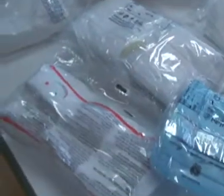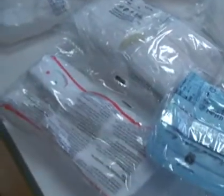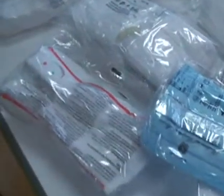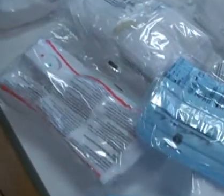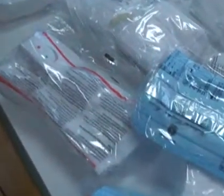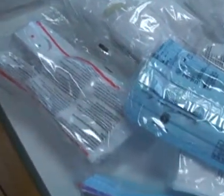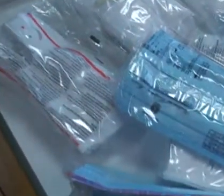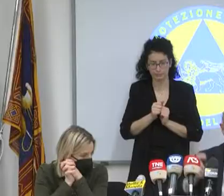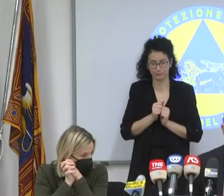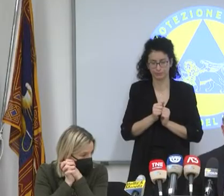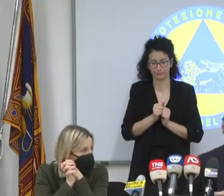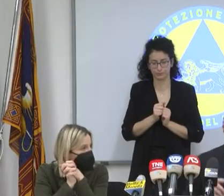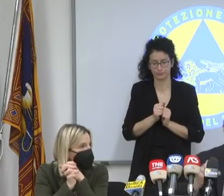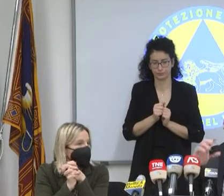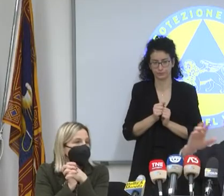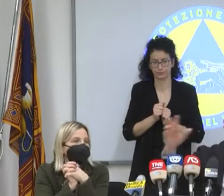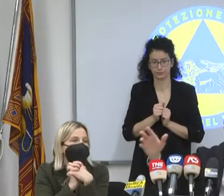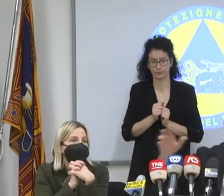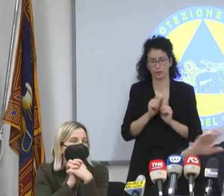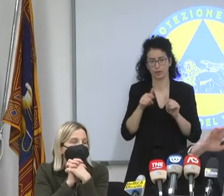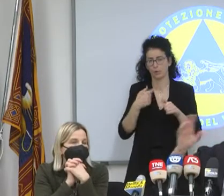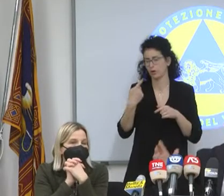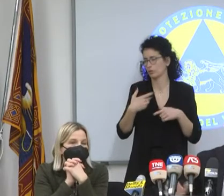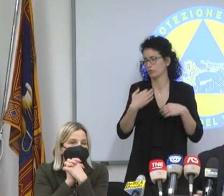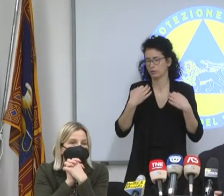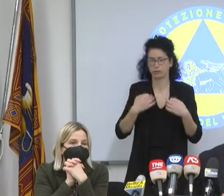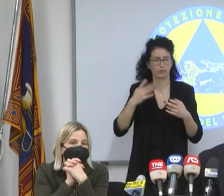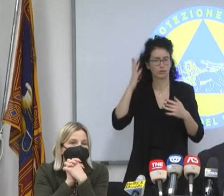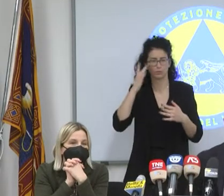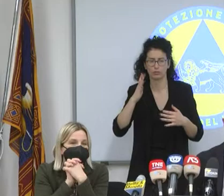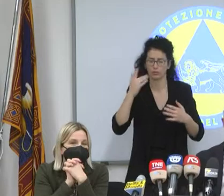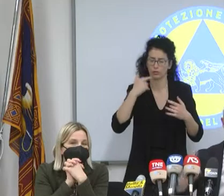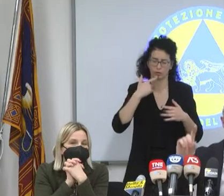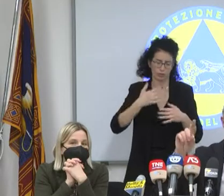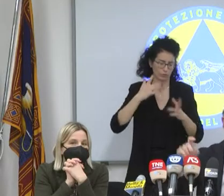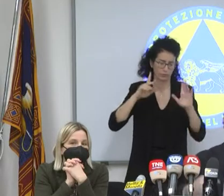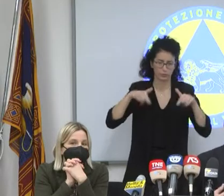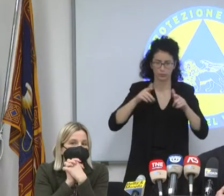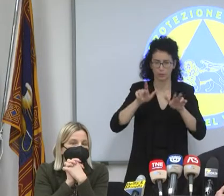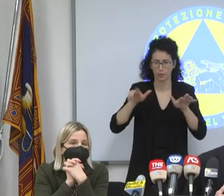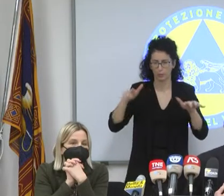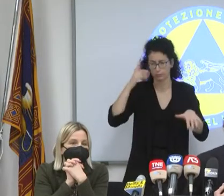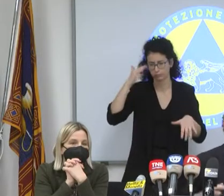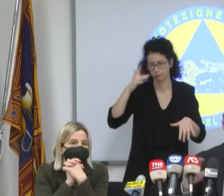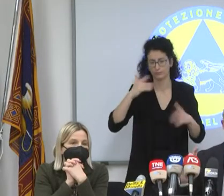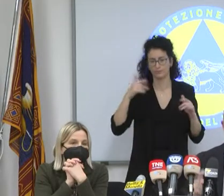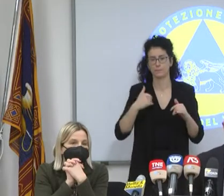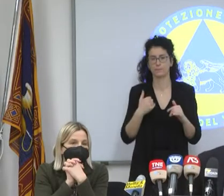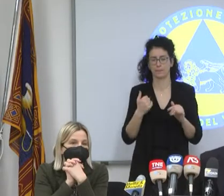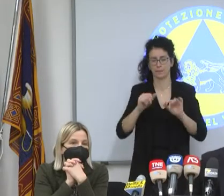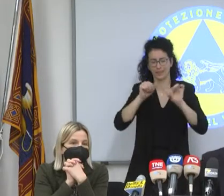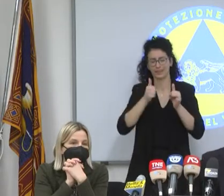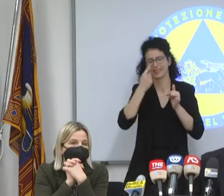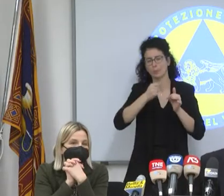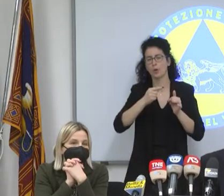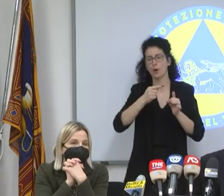'influenza o il morbillo. Il modello, dopo verrà fuori un sacco di riflessioni per queste robe che dico, il modello che avevamo noi da piccoli, morbillo,